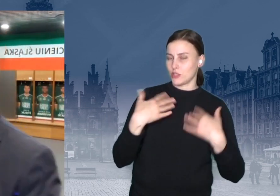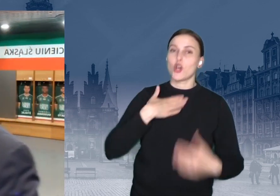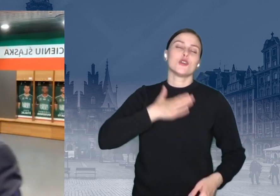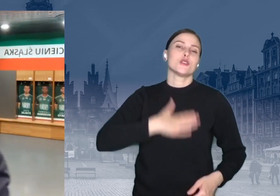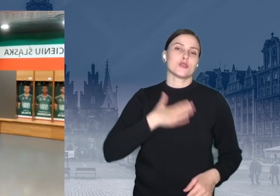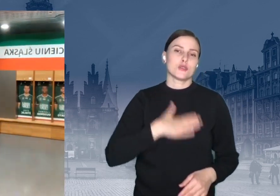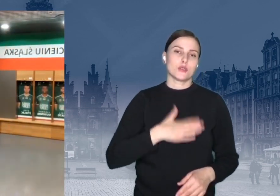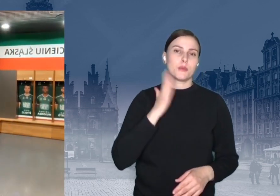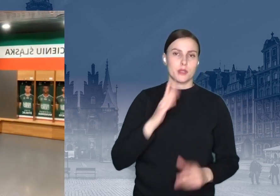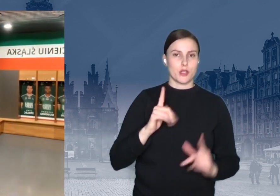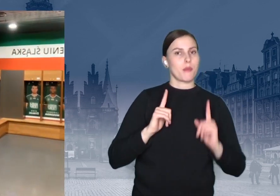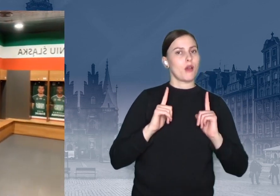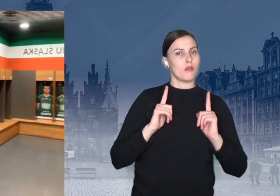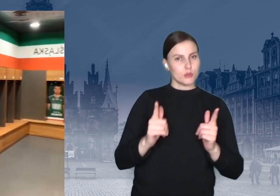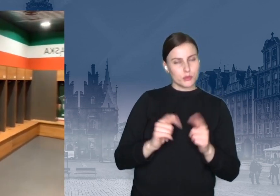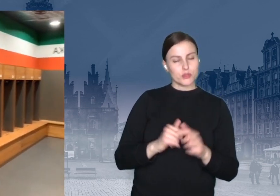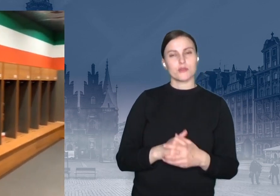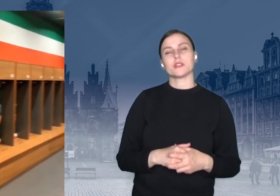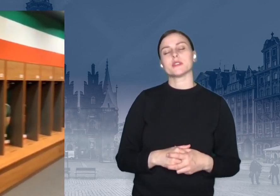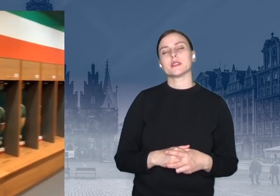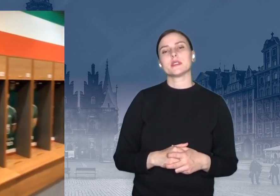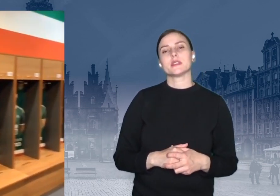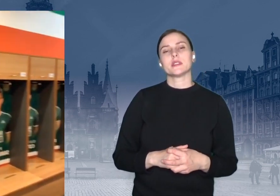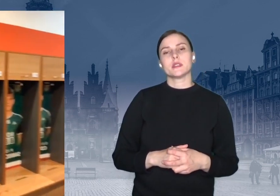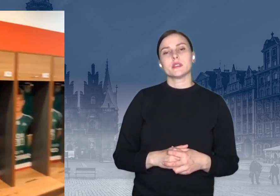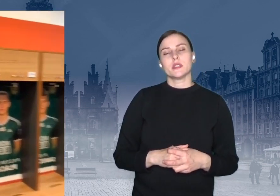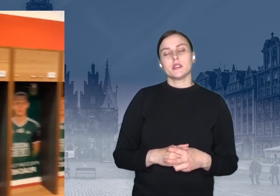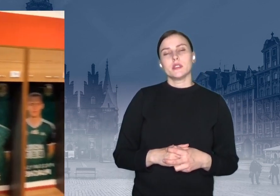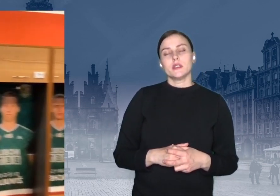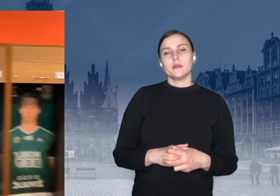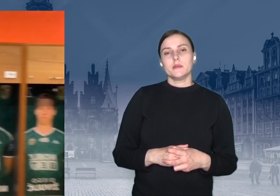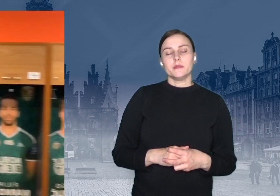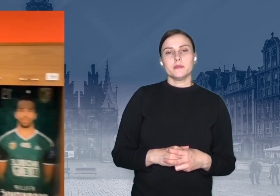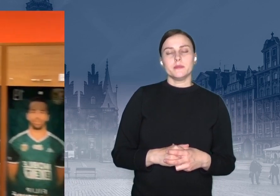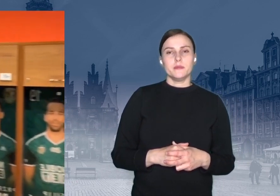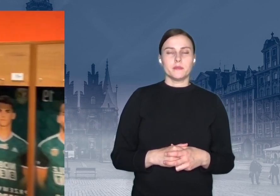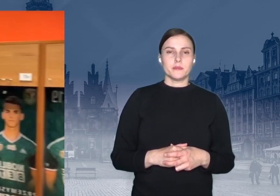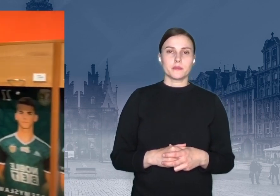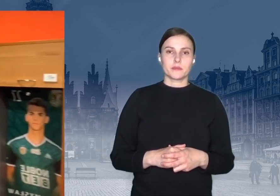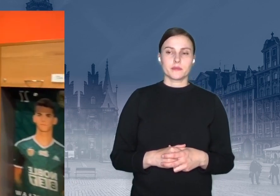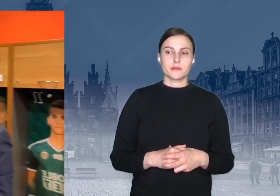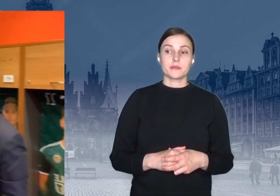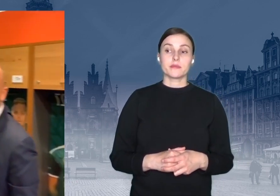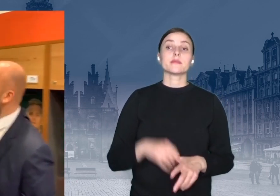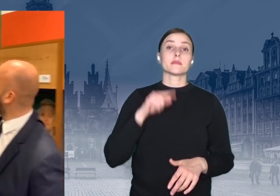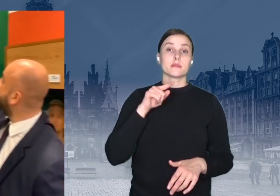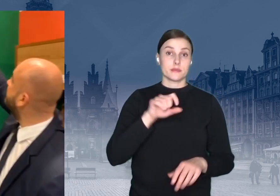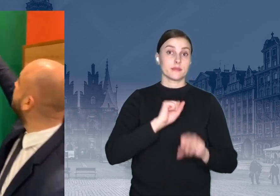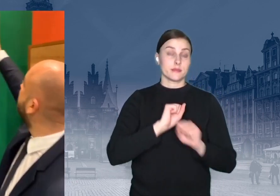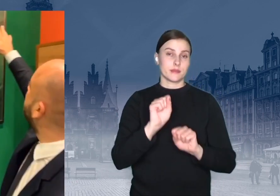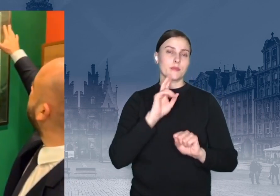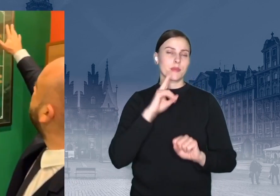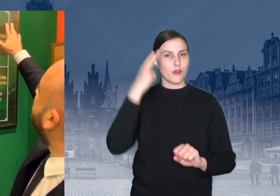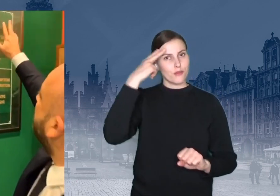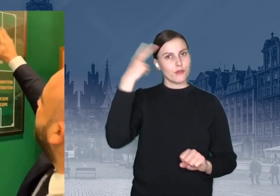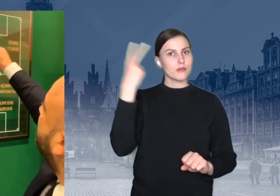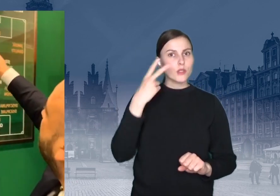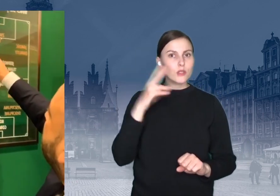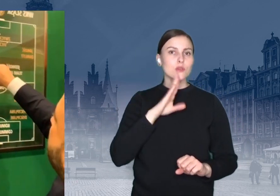właśnie, tak wygląda filozofia pracy klubu WKS Śląsk-Wrocław.